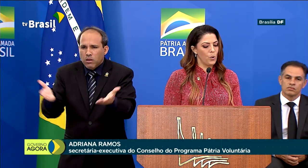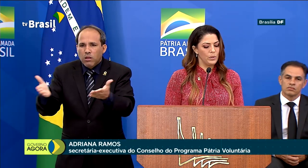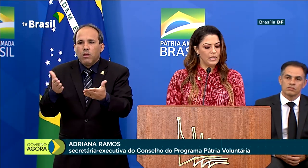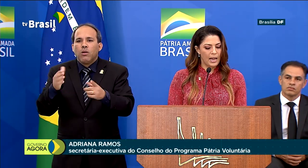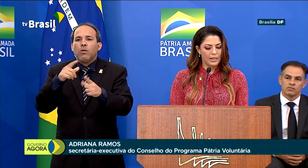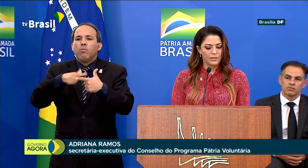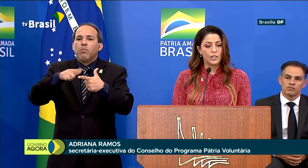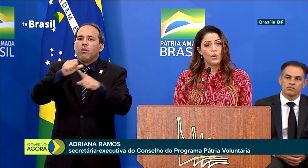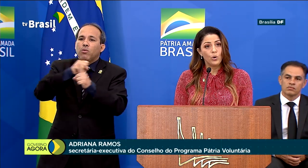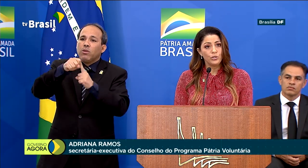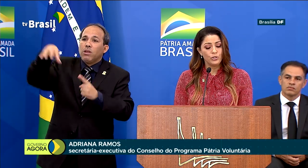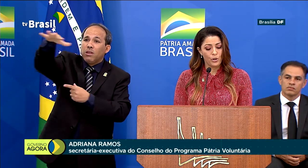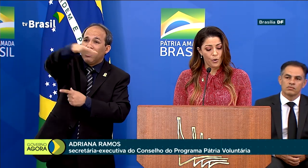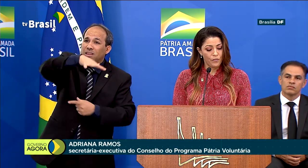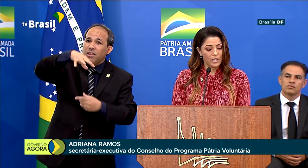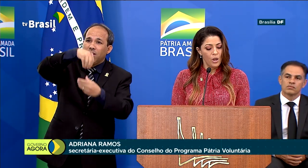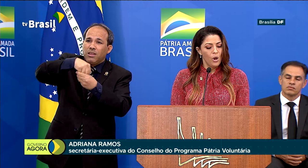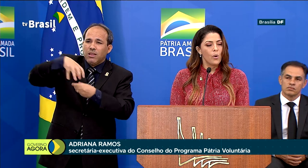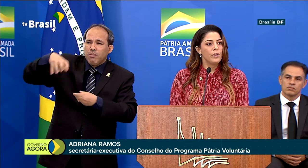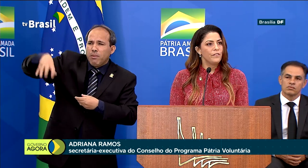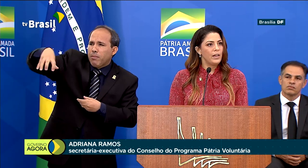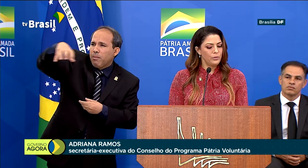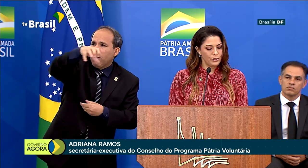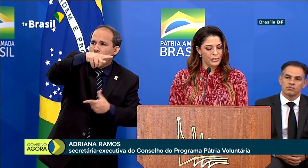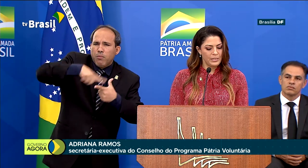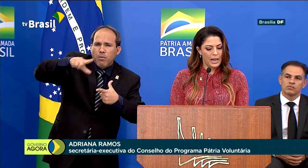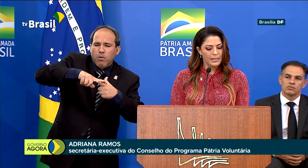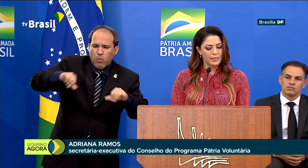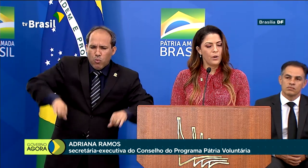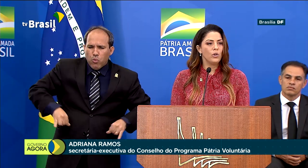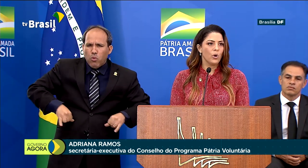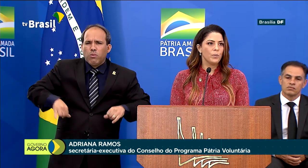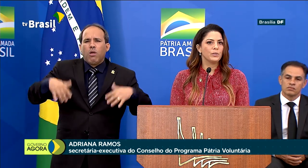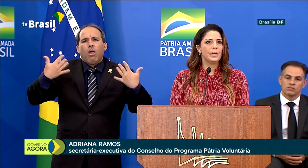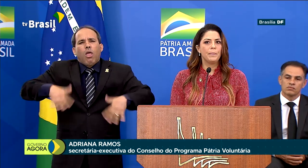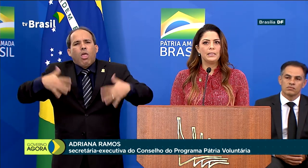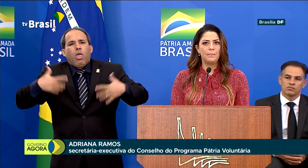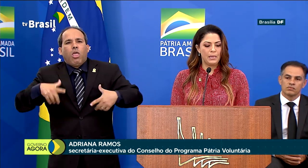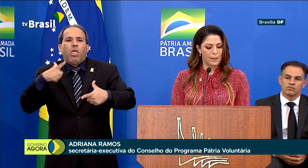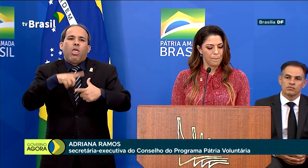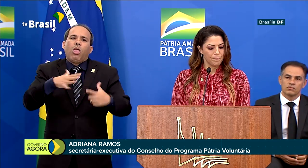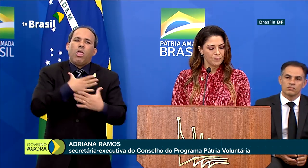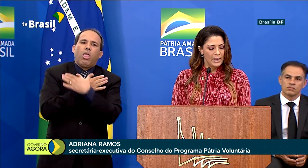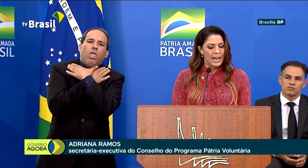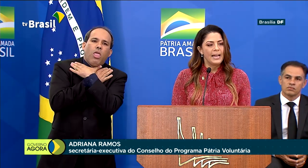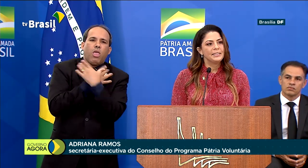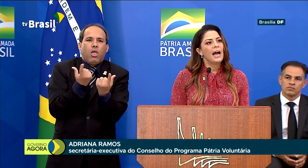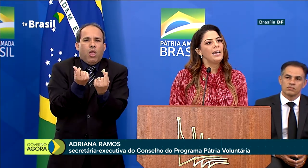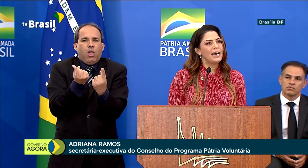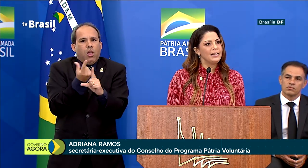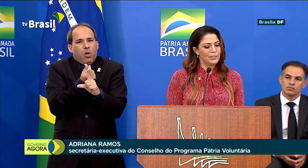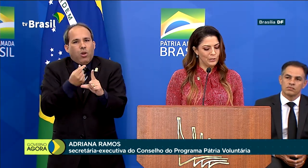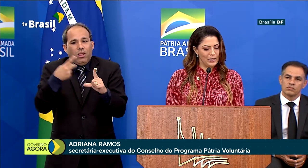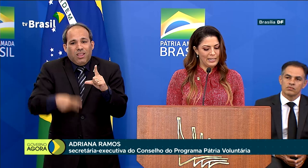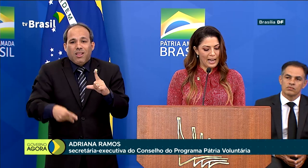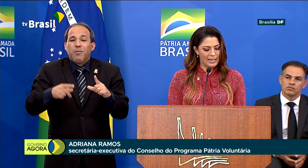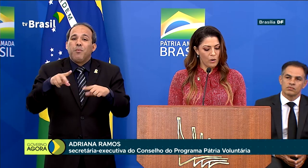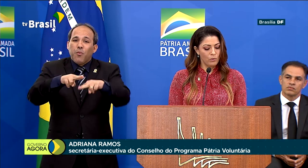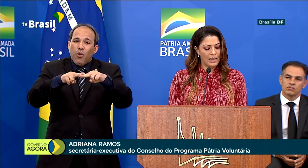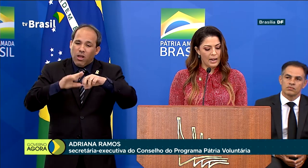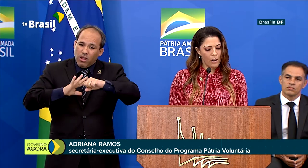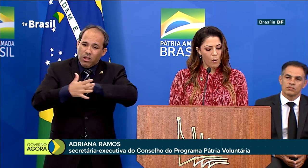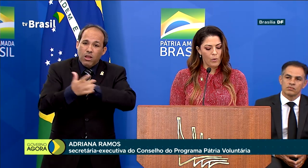sociais de comunidades que hoje sofrem com efeitos sociais e econômicos da pandemia. Essa arrecadação